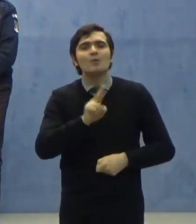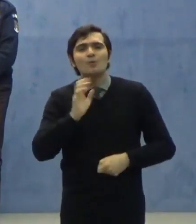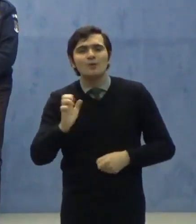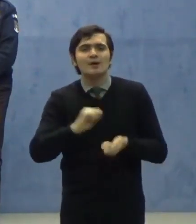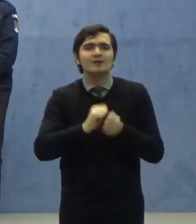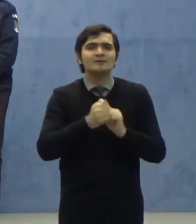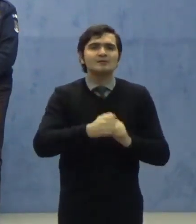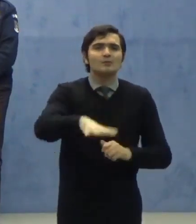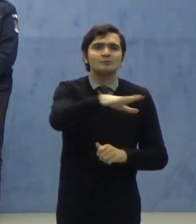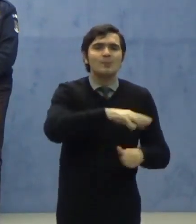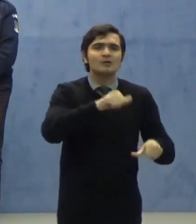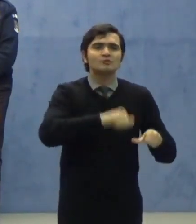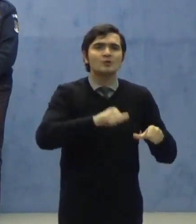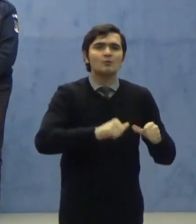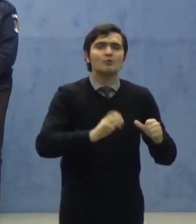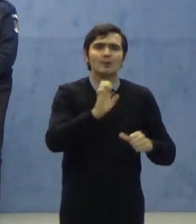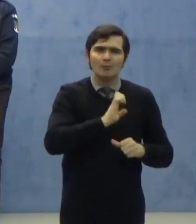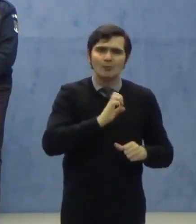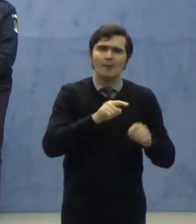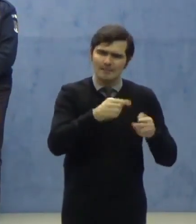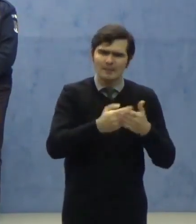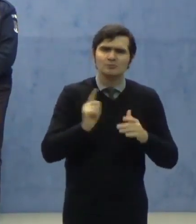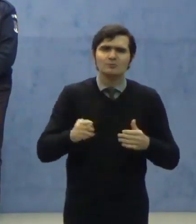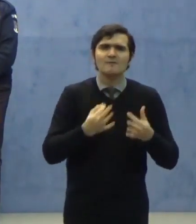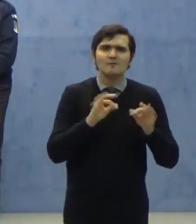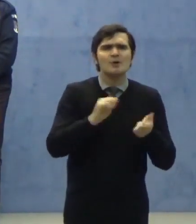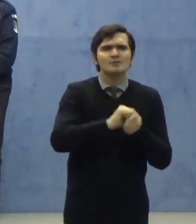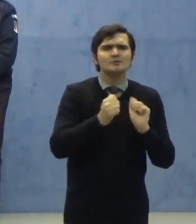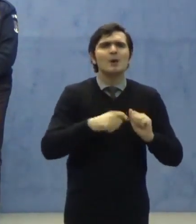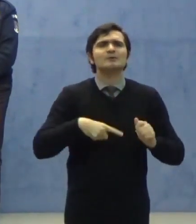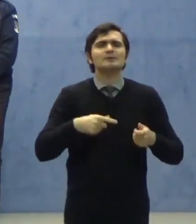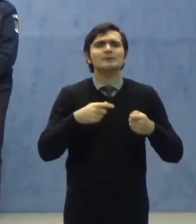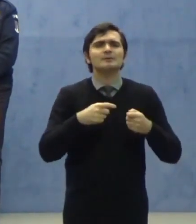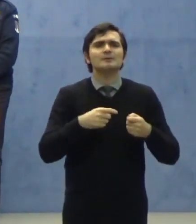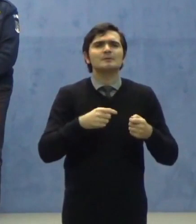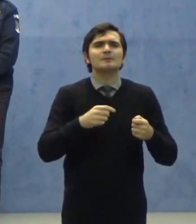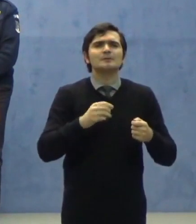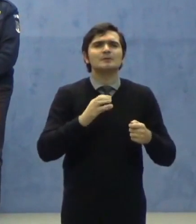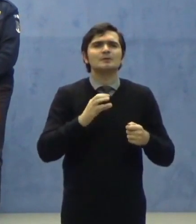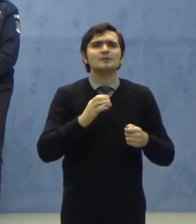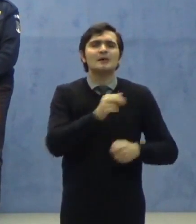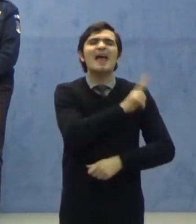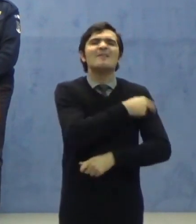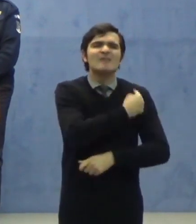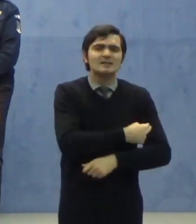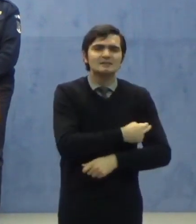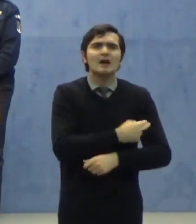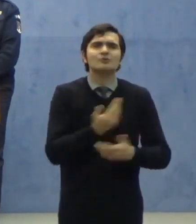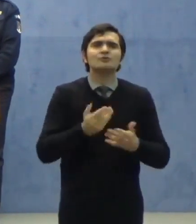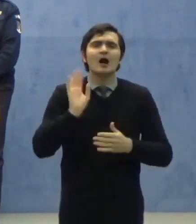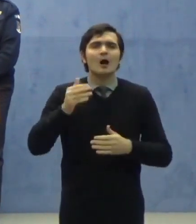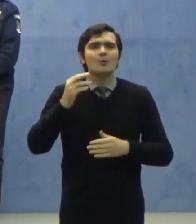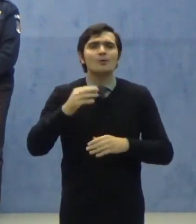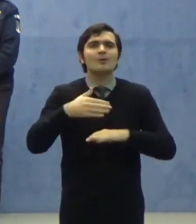spațiului economic european, ori ai confederației elvețiene, cu rezidență în România.